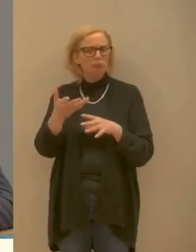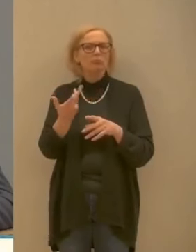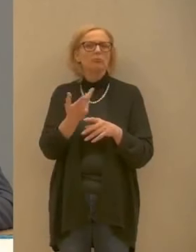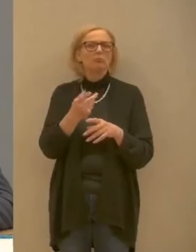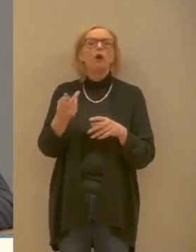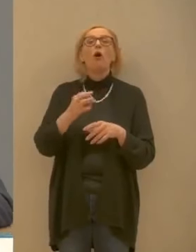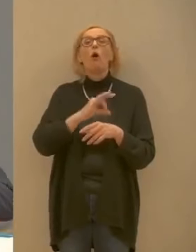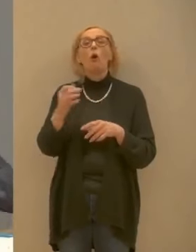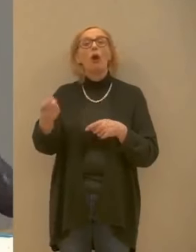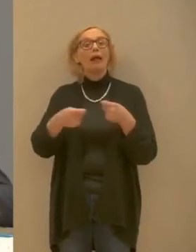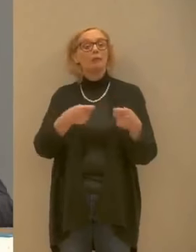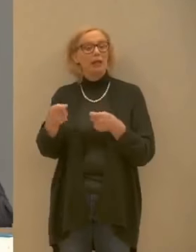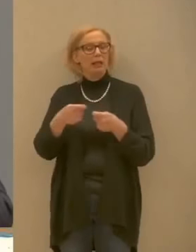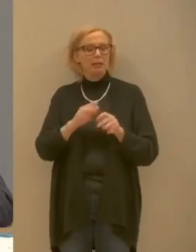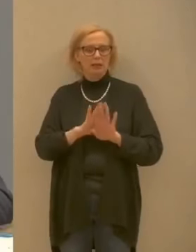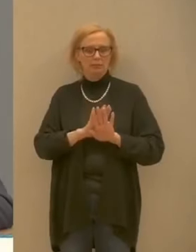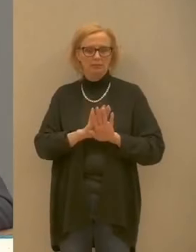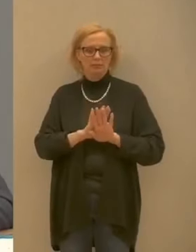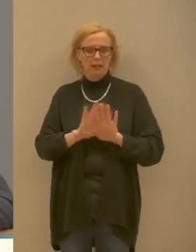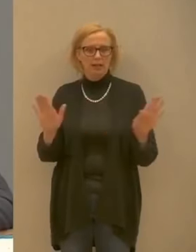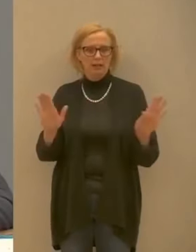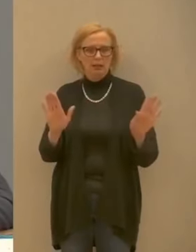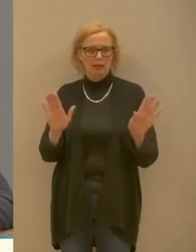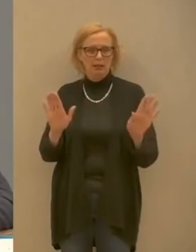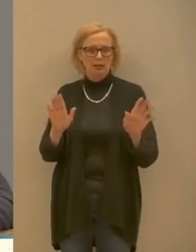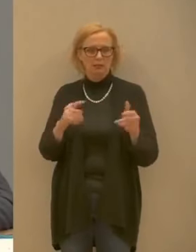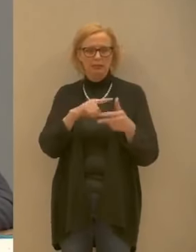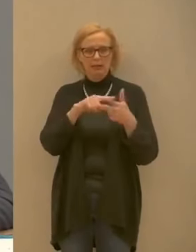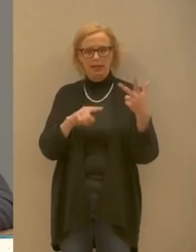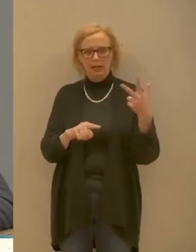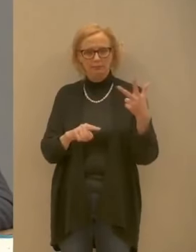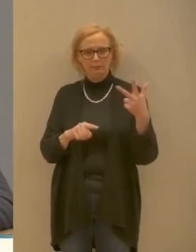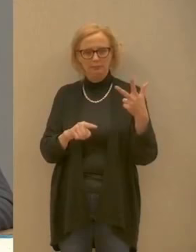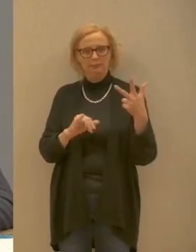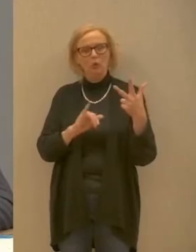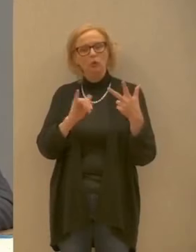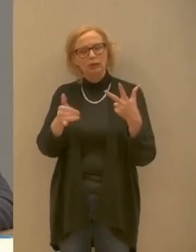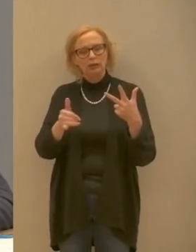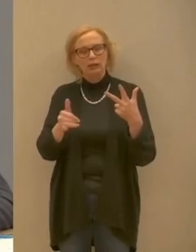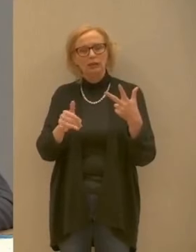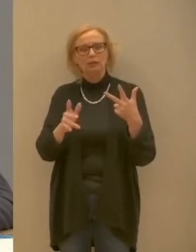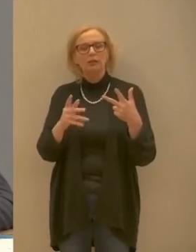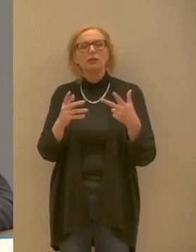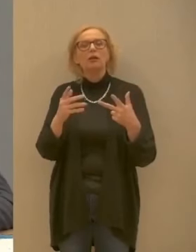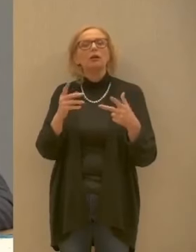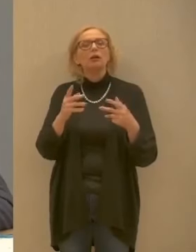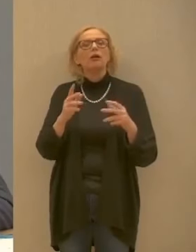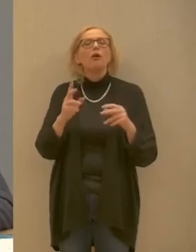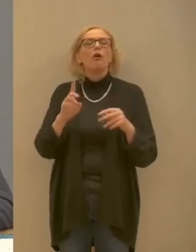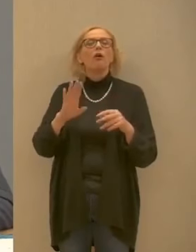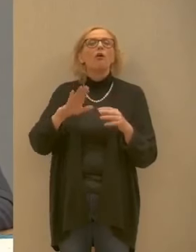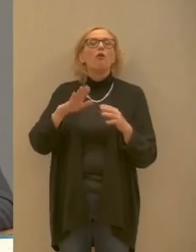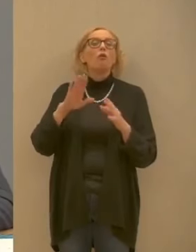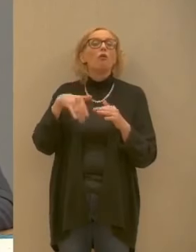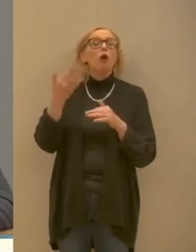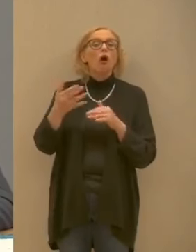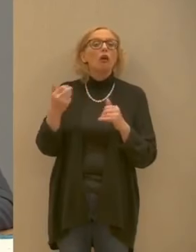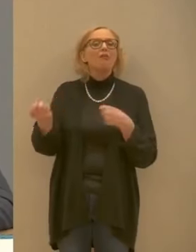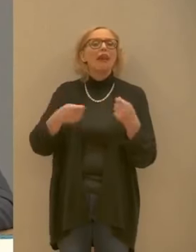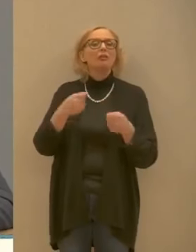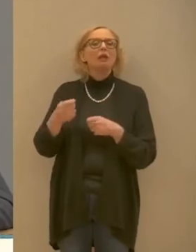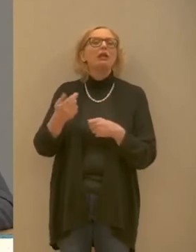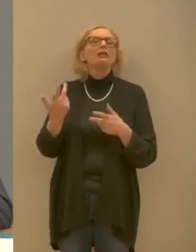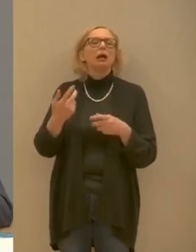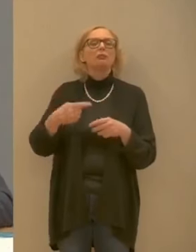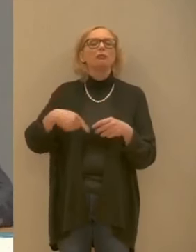fare la spesa. Questi sono i motivi per cui si può uscire di casa. Ma lo ripeto, non si va a fare la spesa tre volte al giorno, d'ora